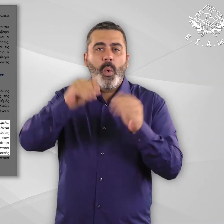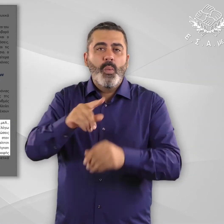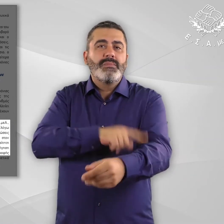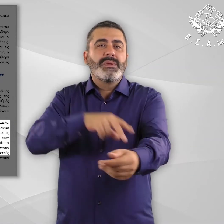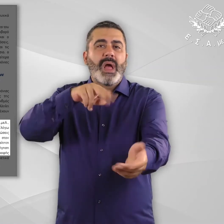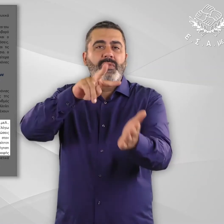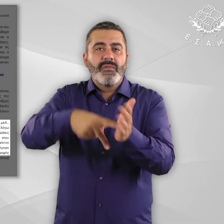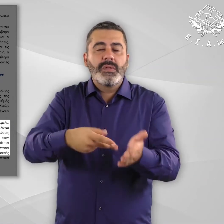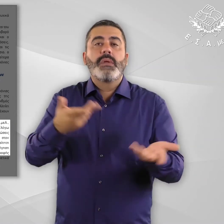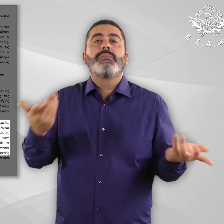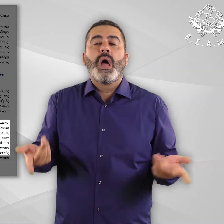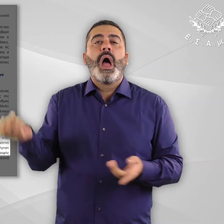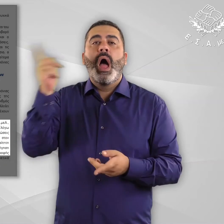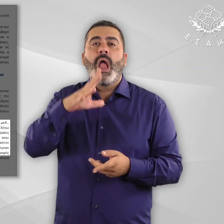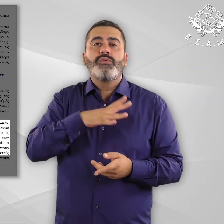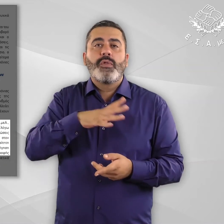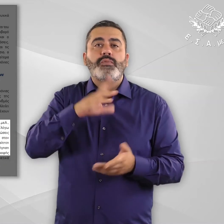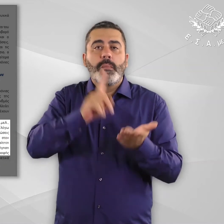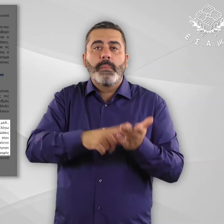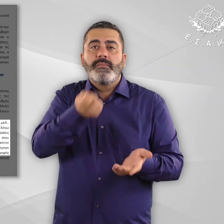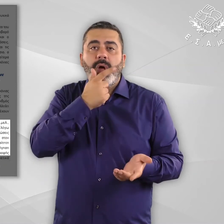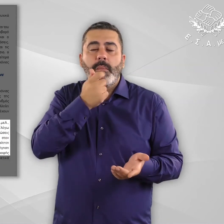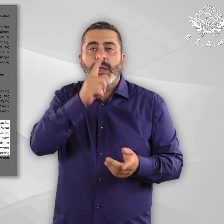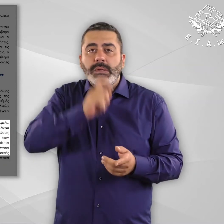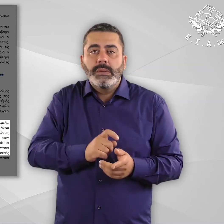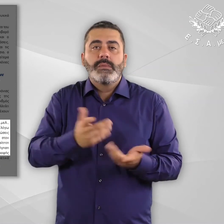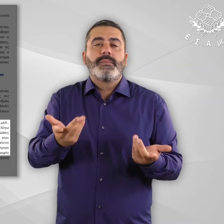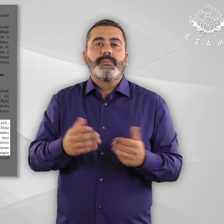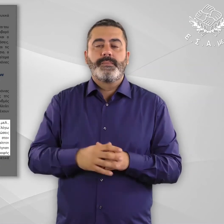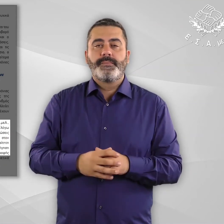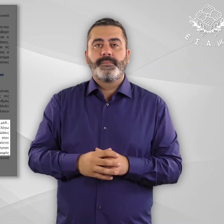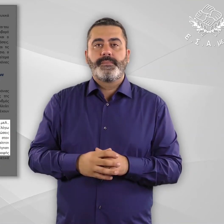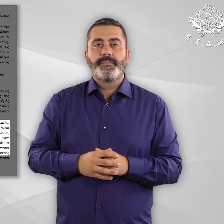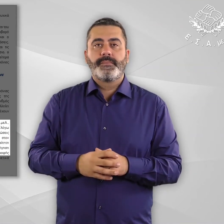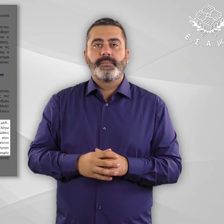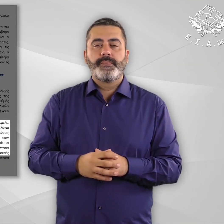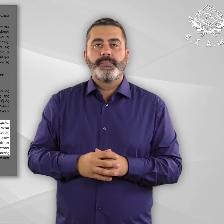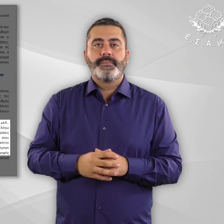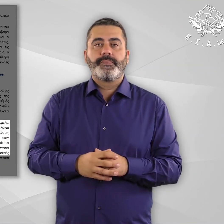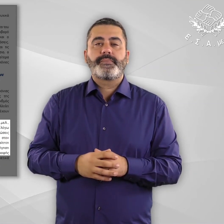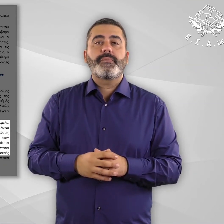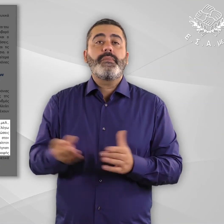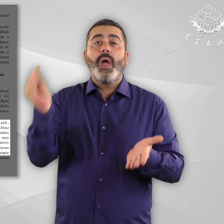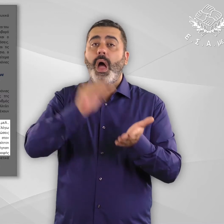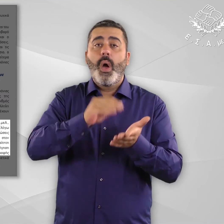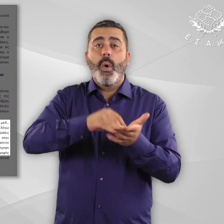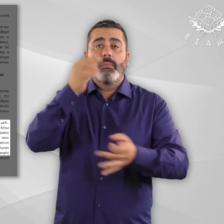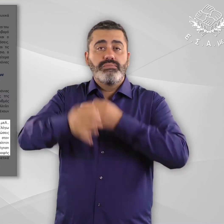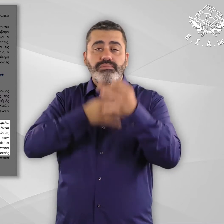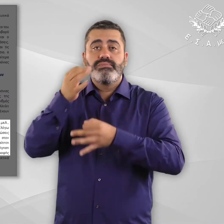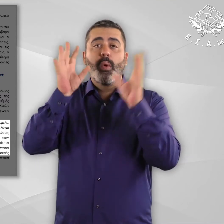ινσουλίνης σε άτομα με διαβήτη, τα ειδικά σκευάσματα διατροφής για άτομα με μεταβολικά νοσήματα κλπ.